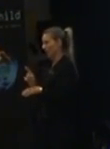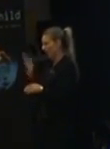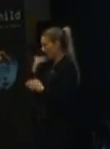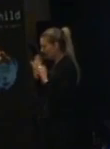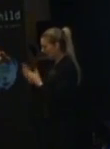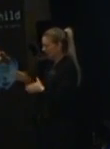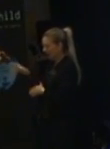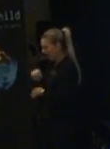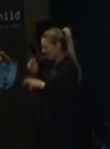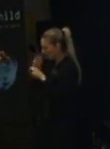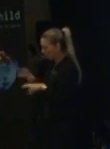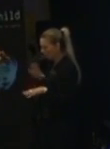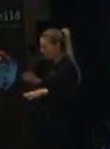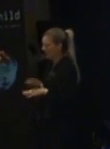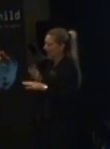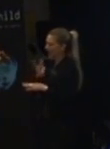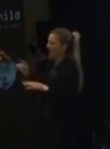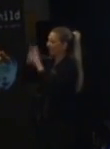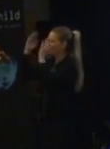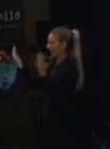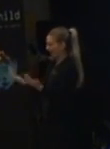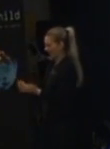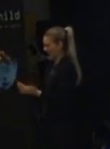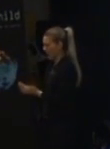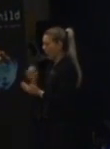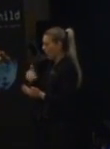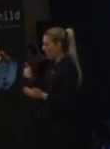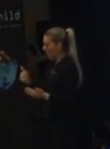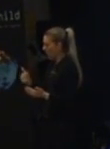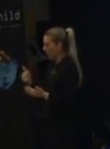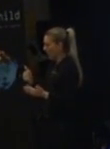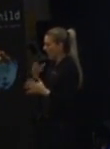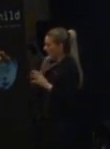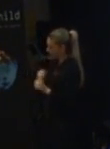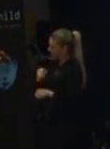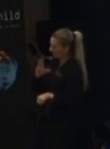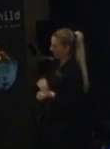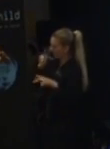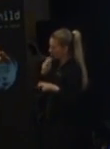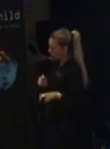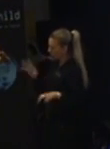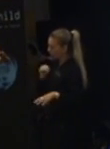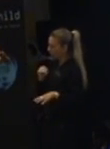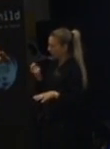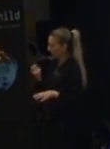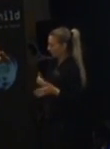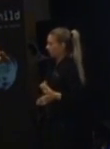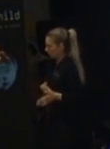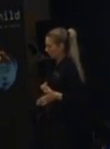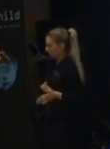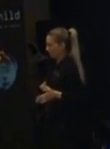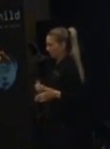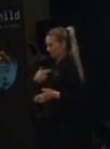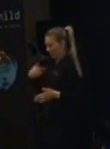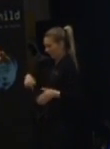finns i alla länder. För får vi bara läsa svensk forskning. Då kommer vi att fastna lite där också. För vi är bara nio